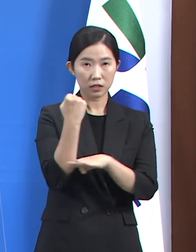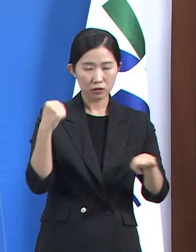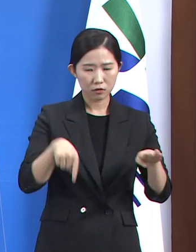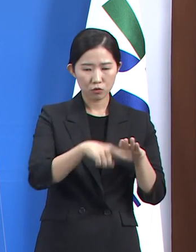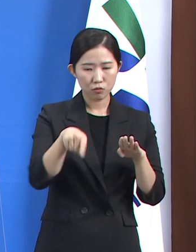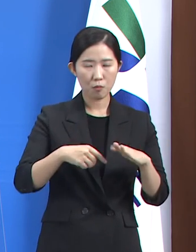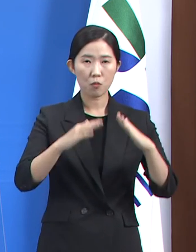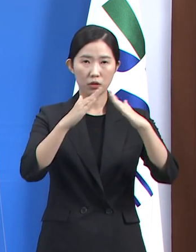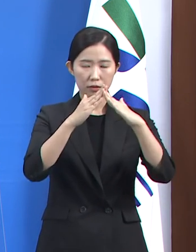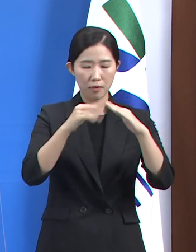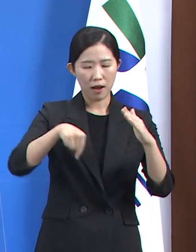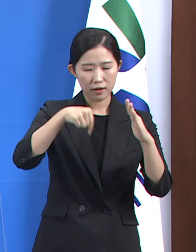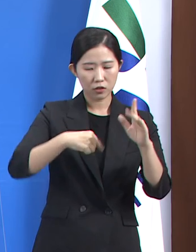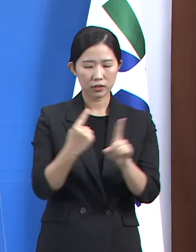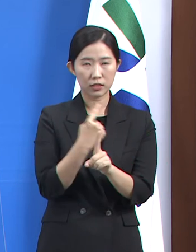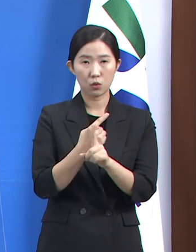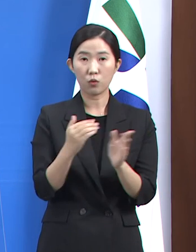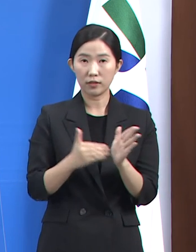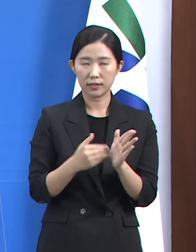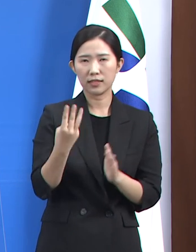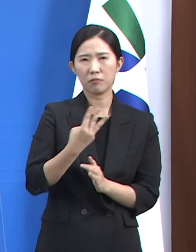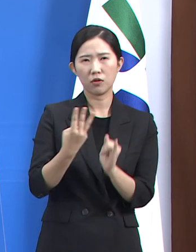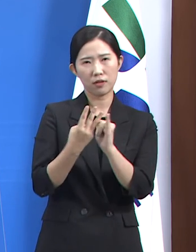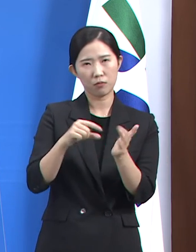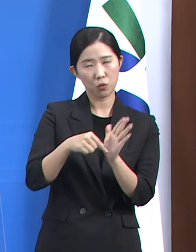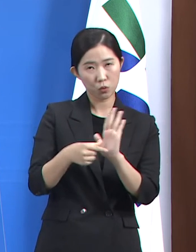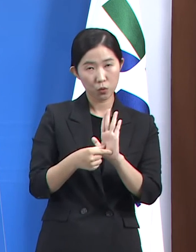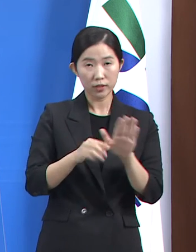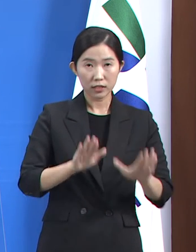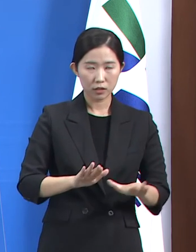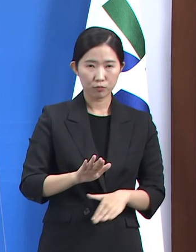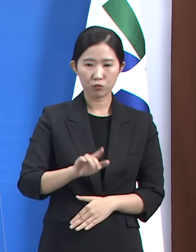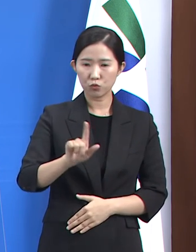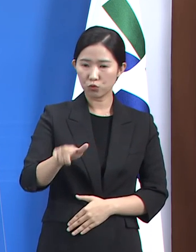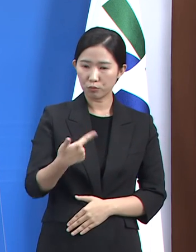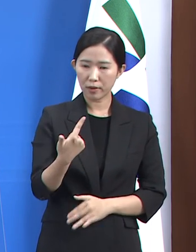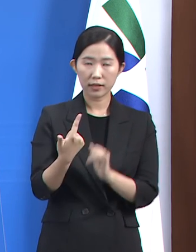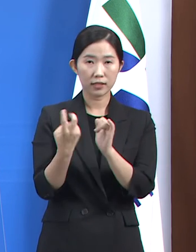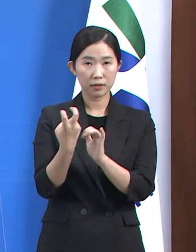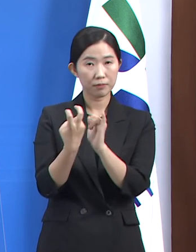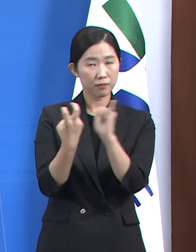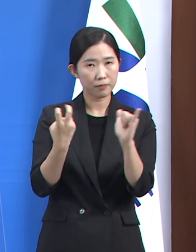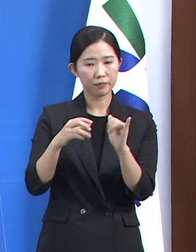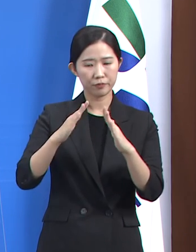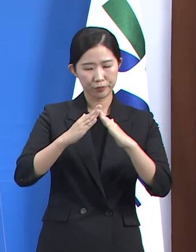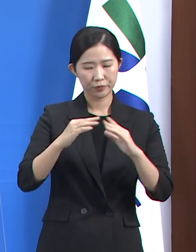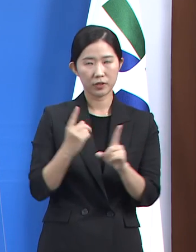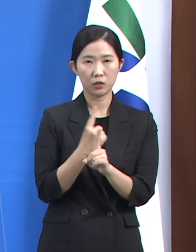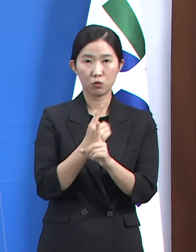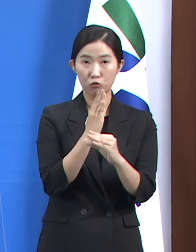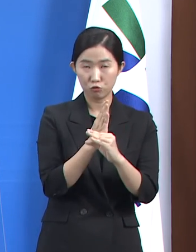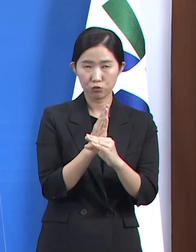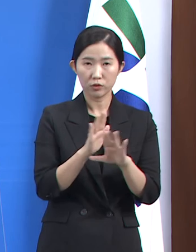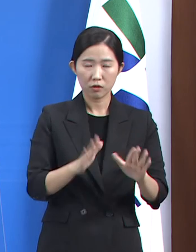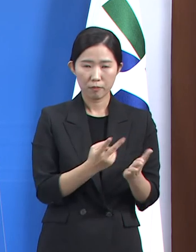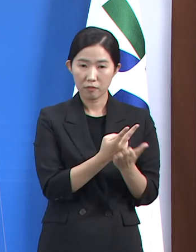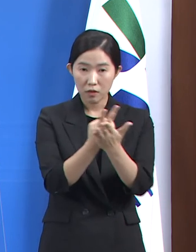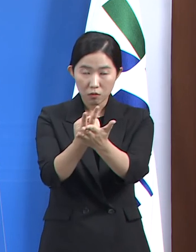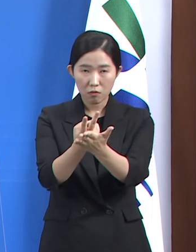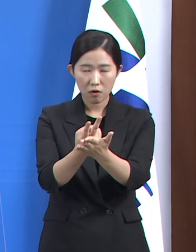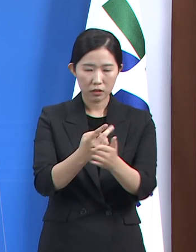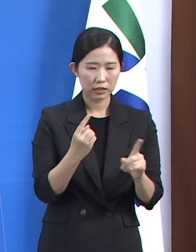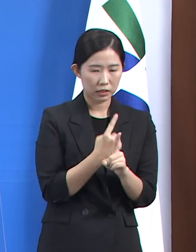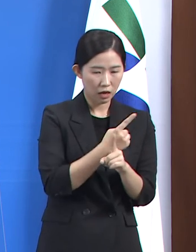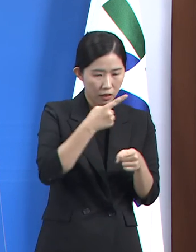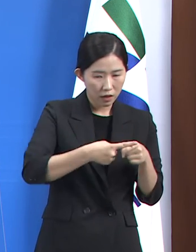활용하여 관리를 받았으며 현재는 620명이 재택치료 진행 중입니다. 재택치료 중 전남병원으로 이송된 인원은